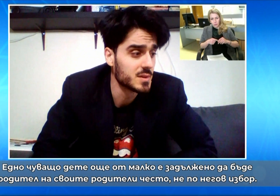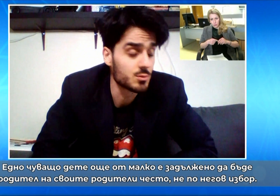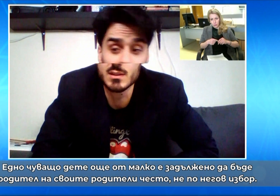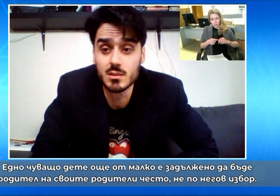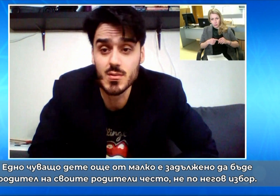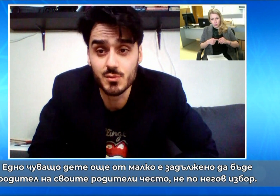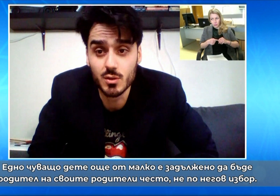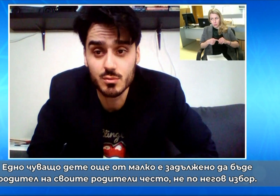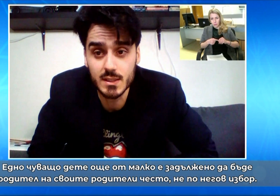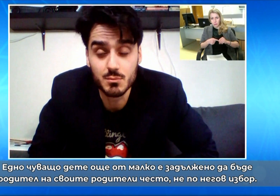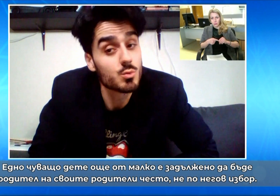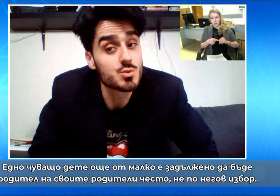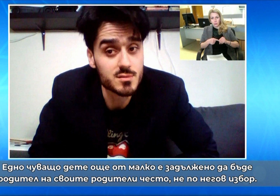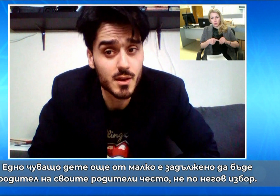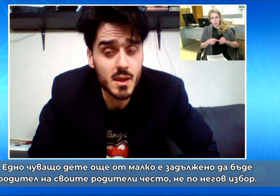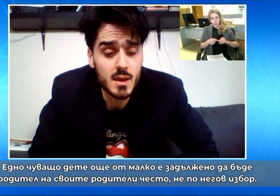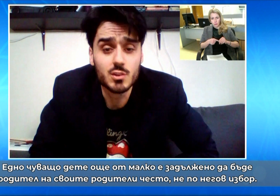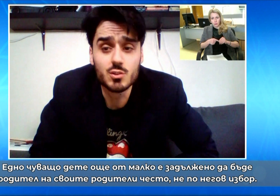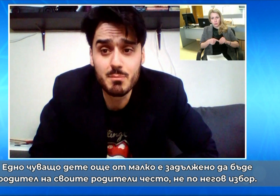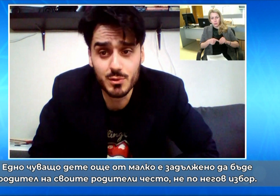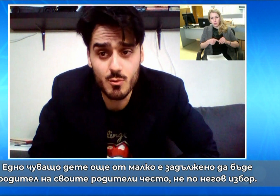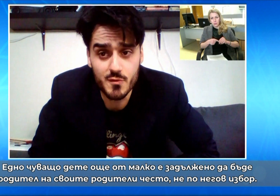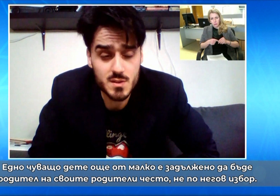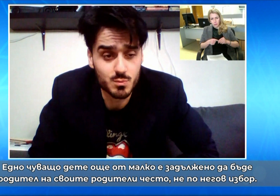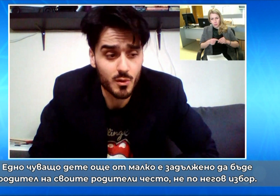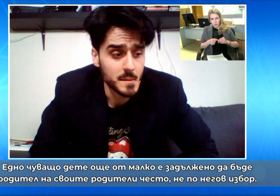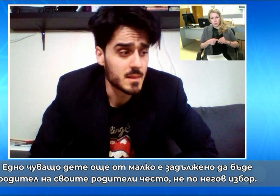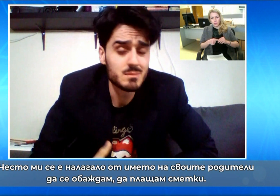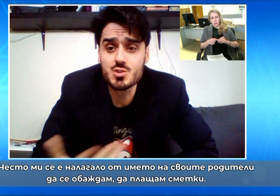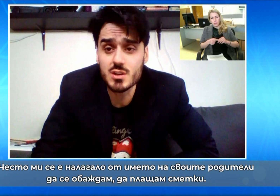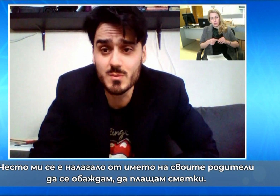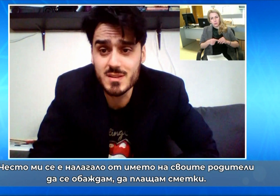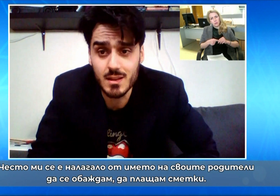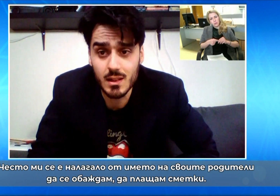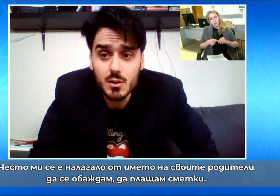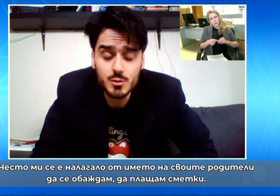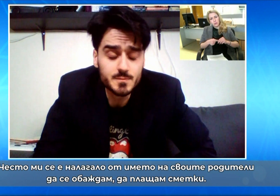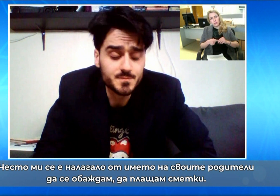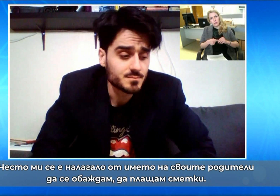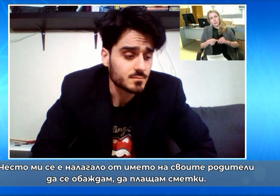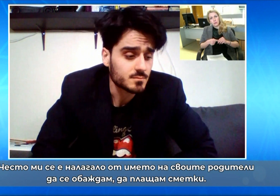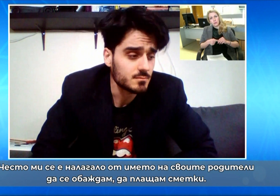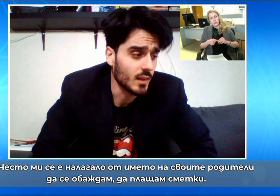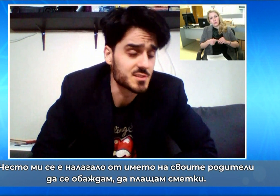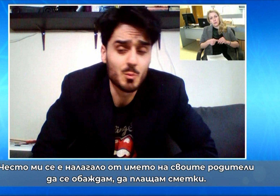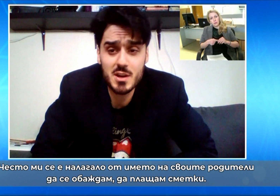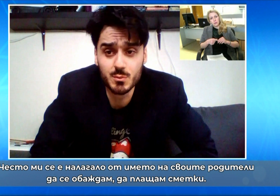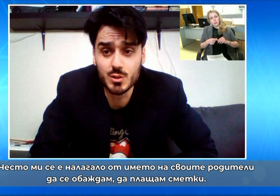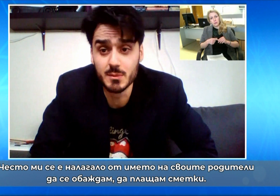родител на своите родители, много често. И то не по-негов избор. Но е много често ми се налагало, да се обаждам от името на